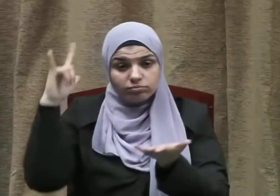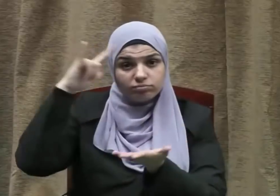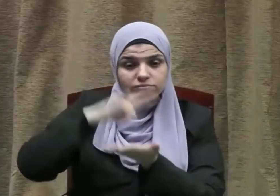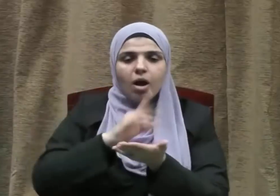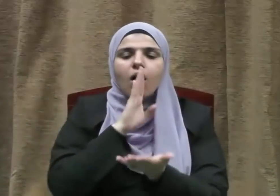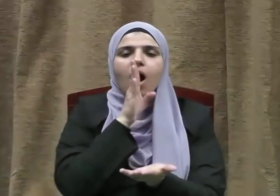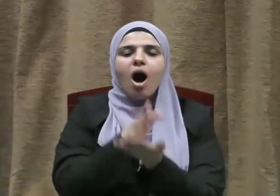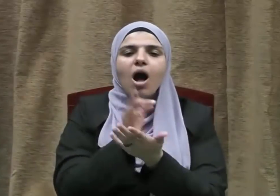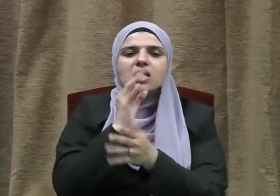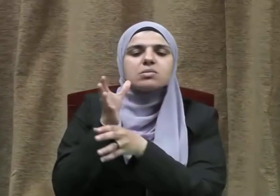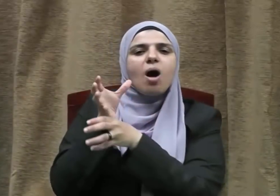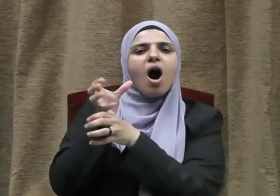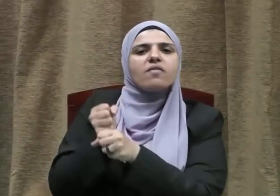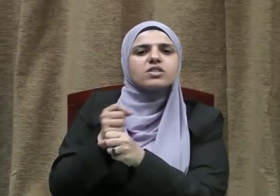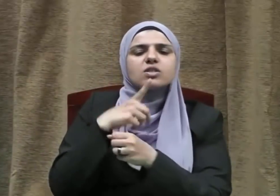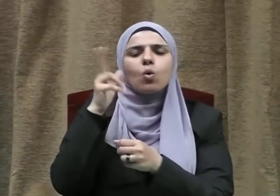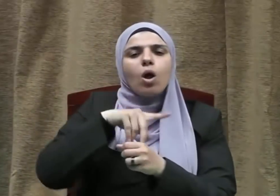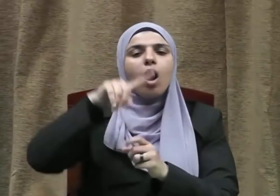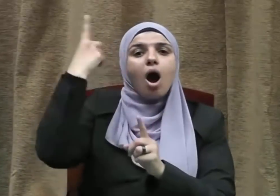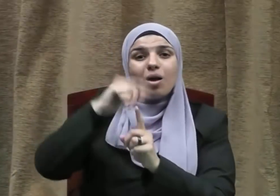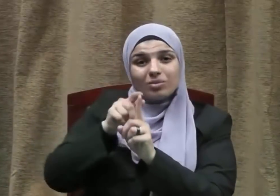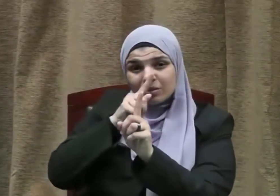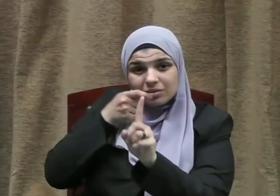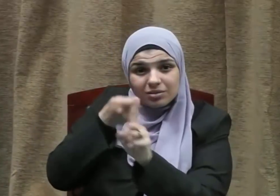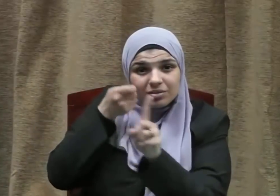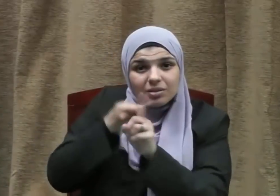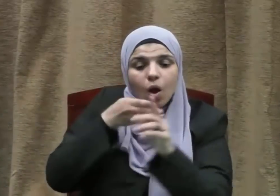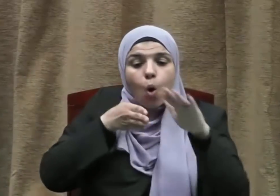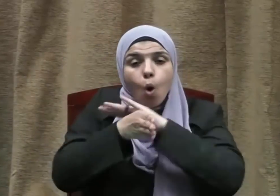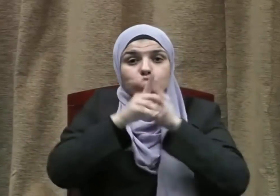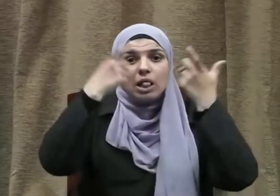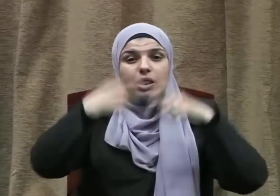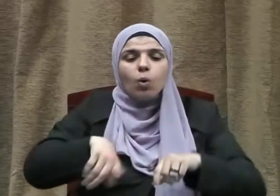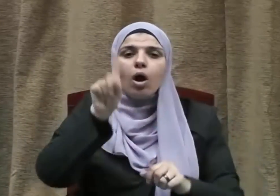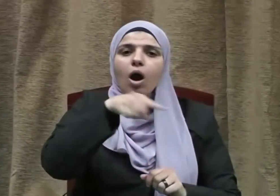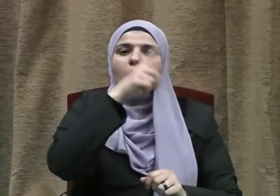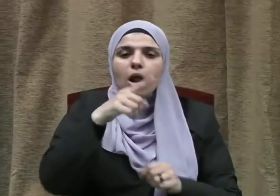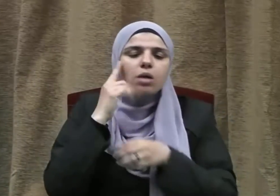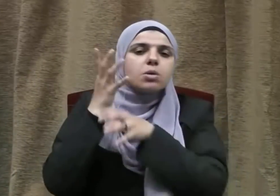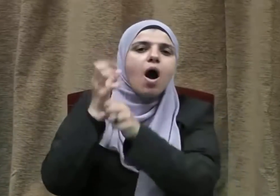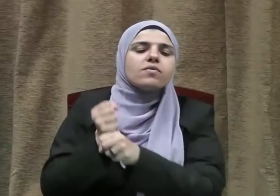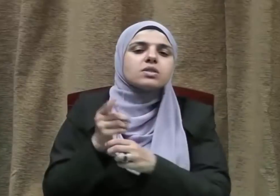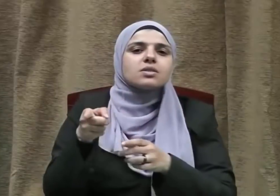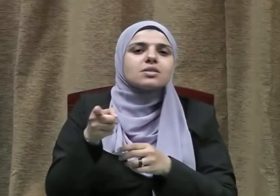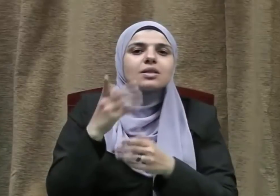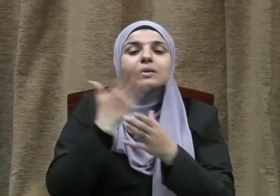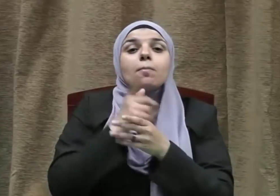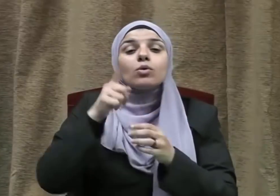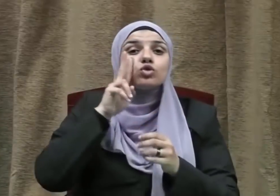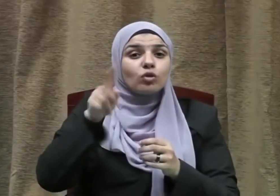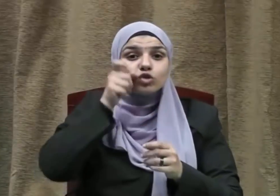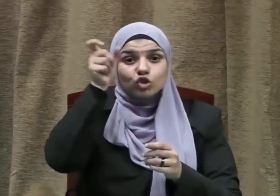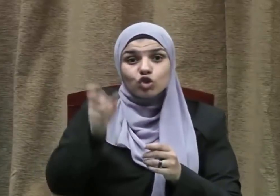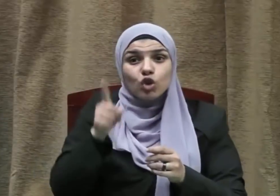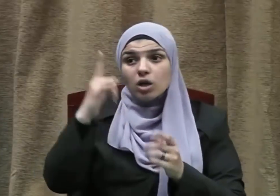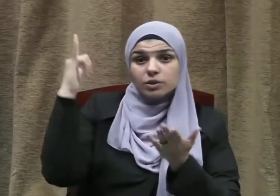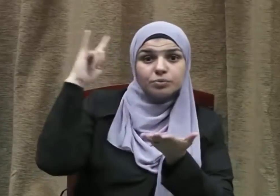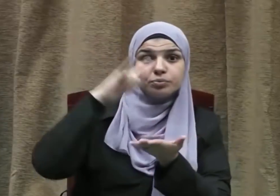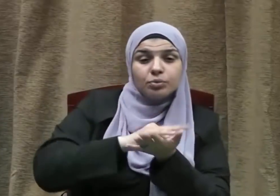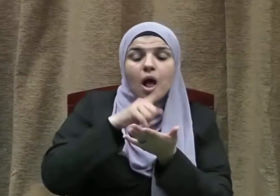الدخول أصبح له حق وحرمة داخل هذه الدولة وأصبح هذا